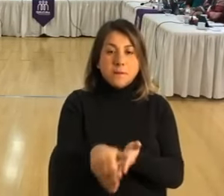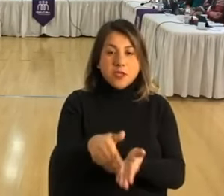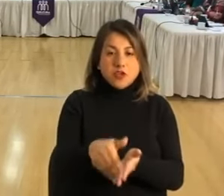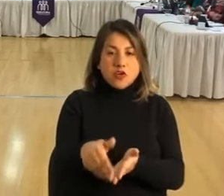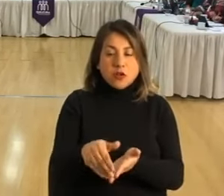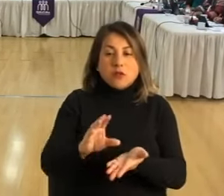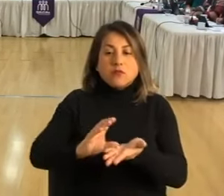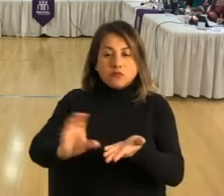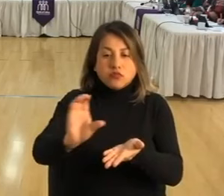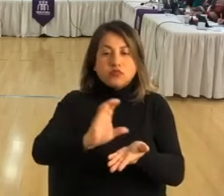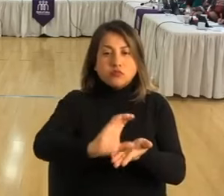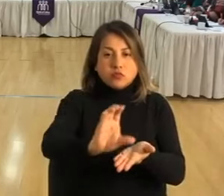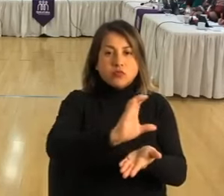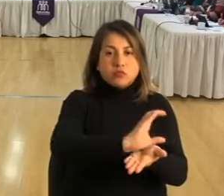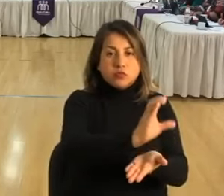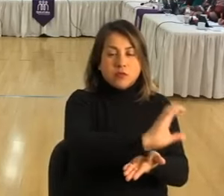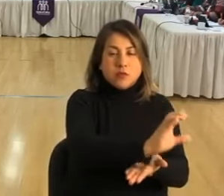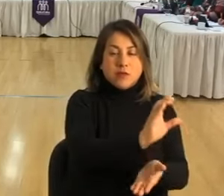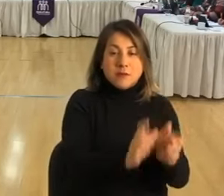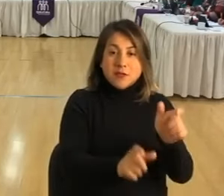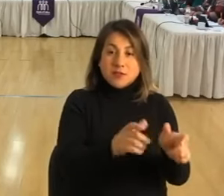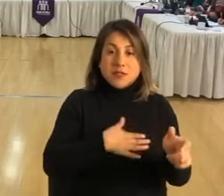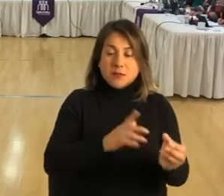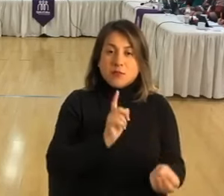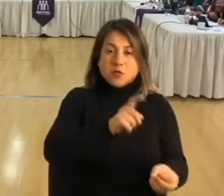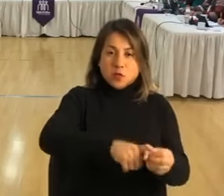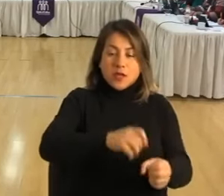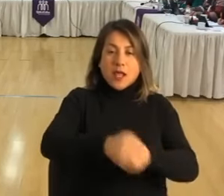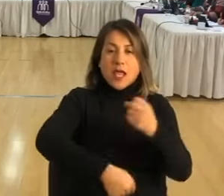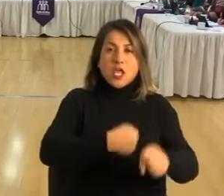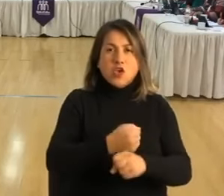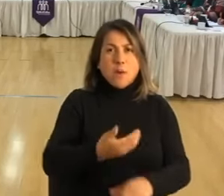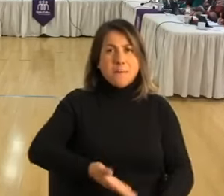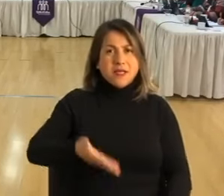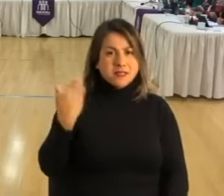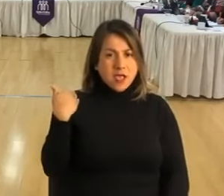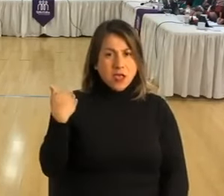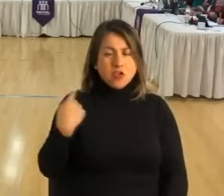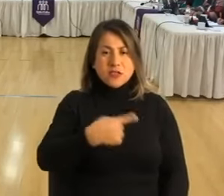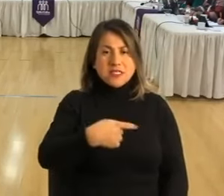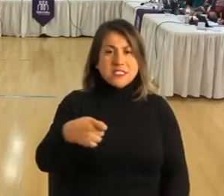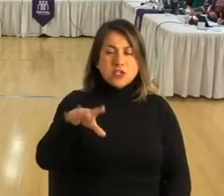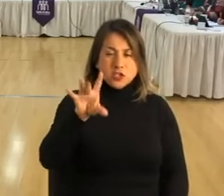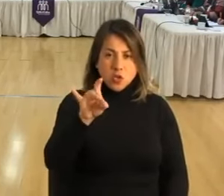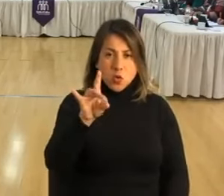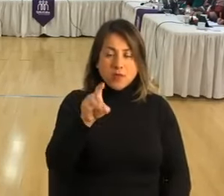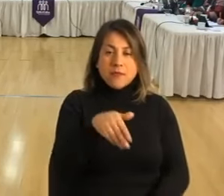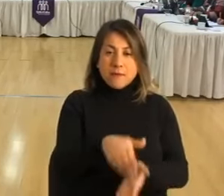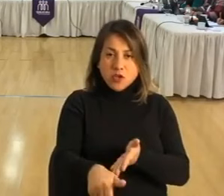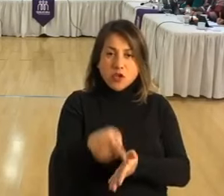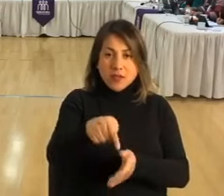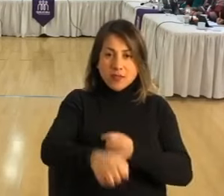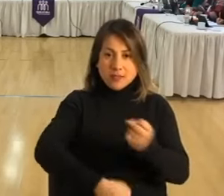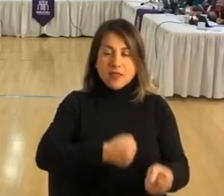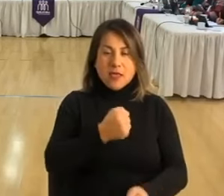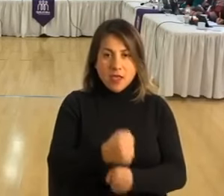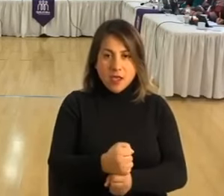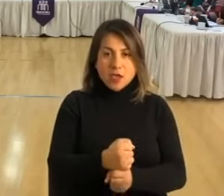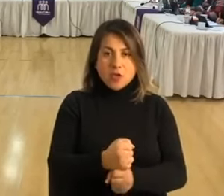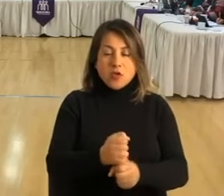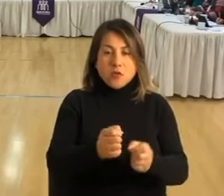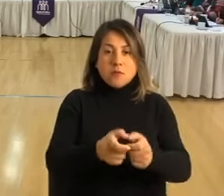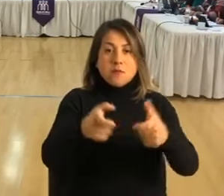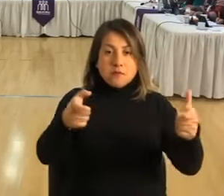a repartir entre los postulantes. El año pasado fueron 150 millones y este año se